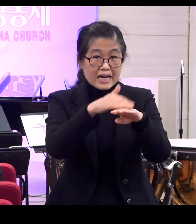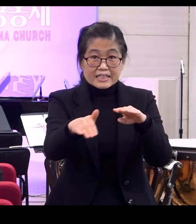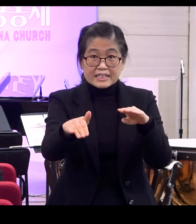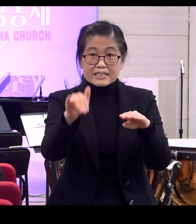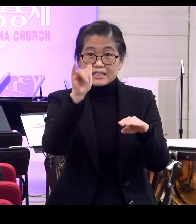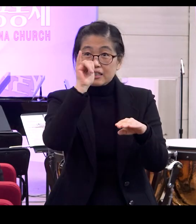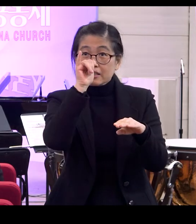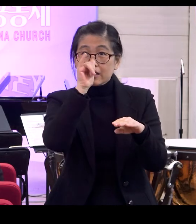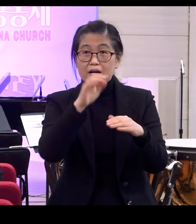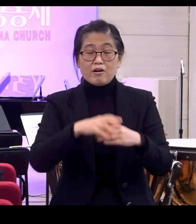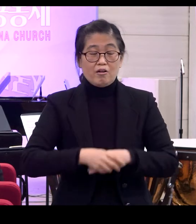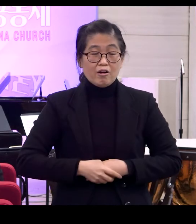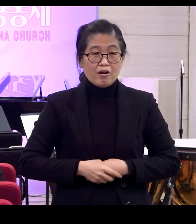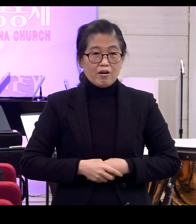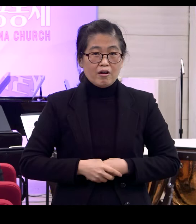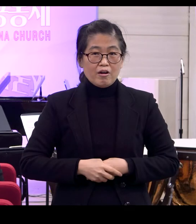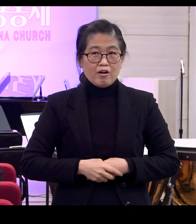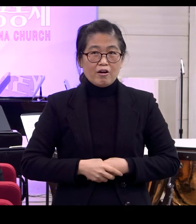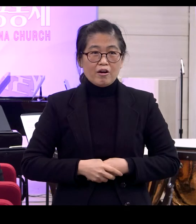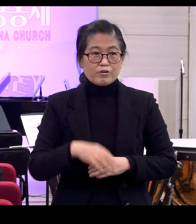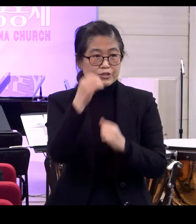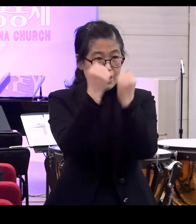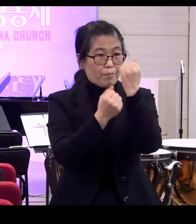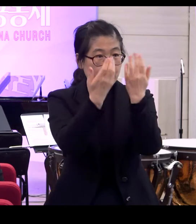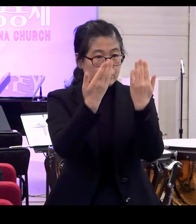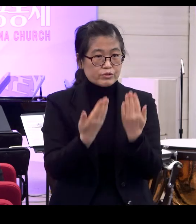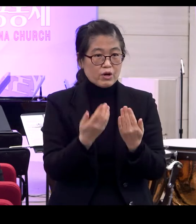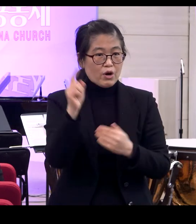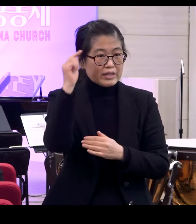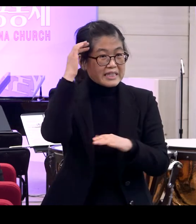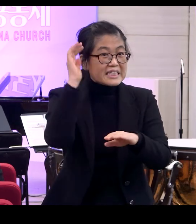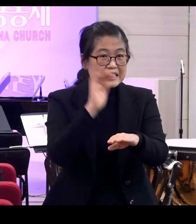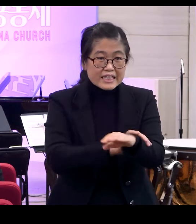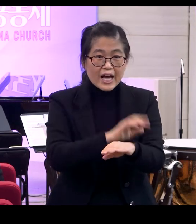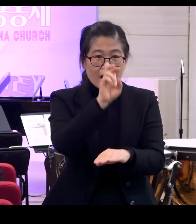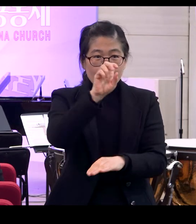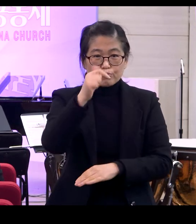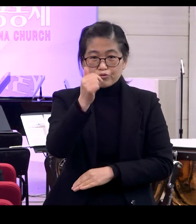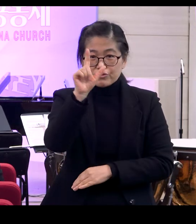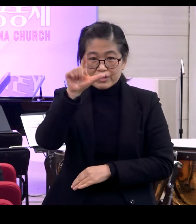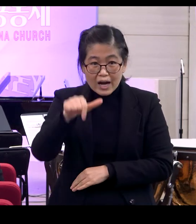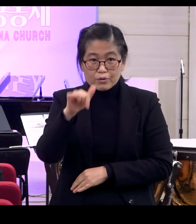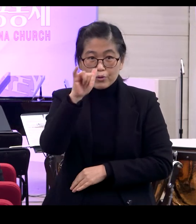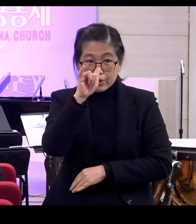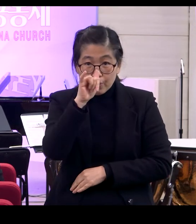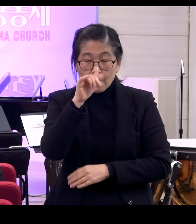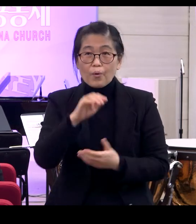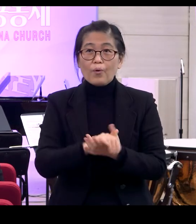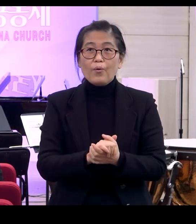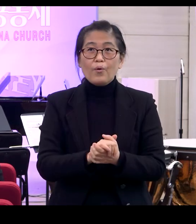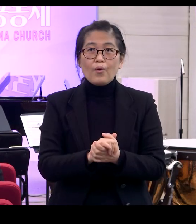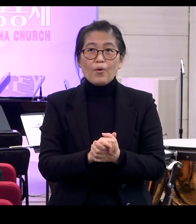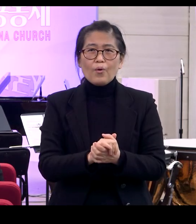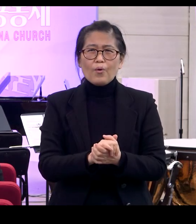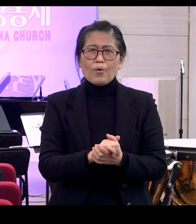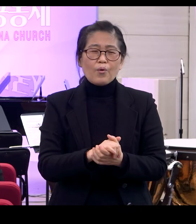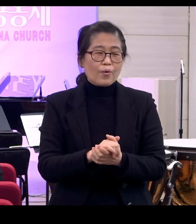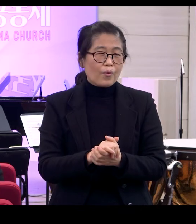역시 그렇죠 글로 표현하는 거니까 어떤 건 지혜문학도 있고 어떤 건 뭐예요 허무주의문학도